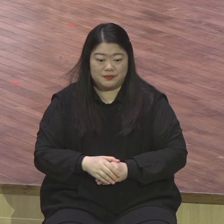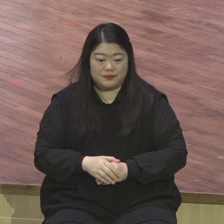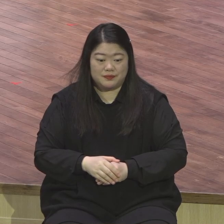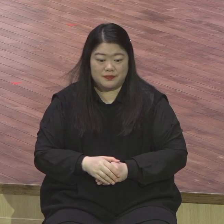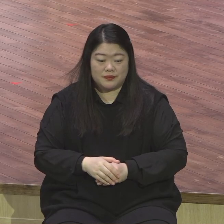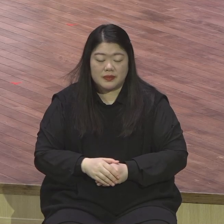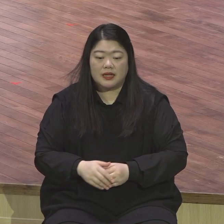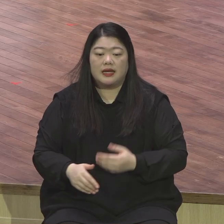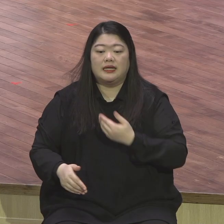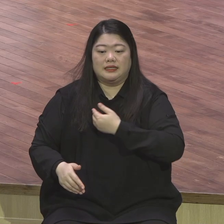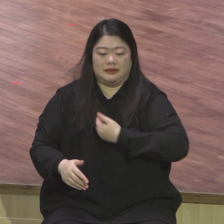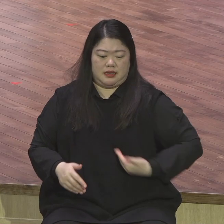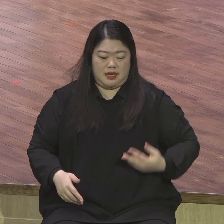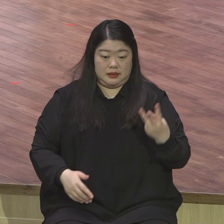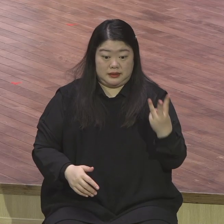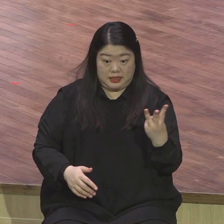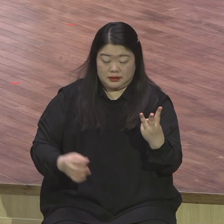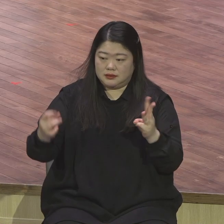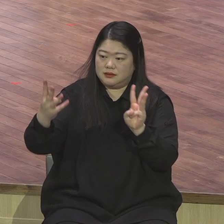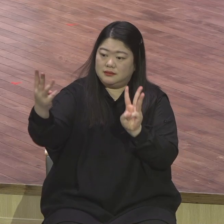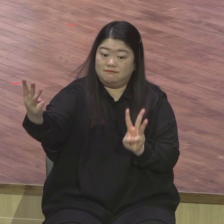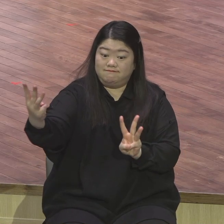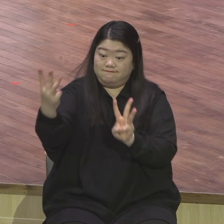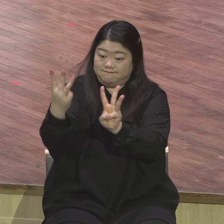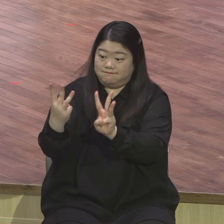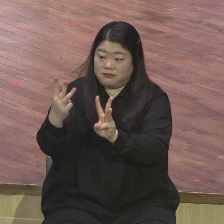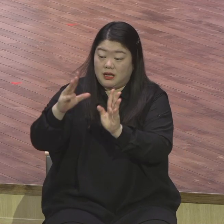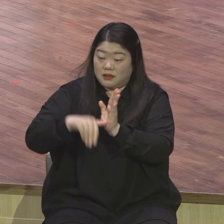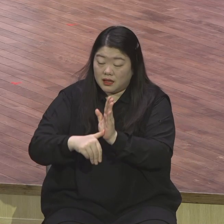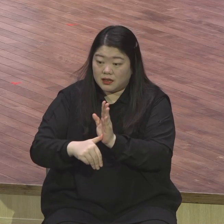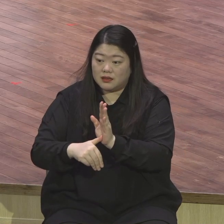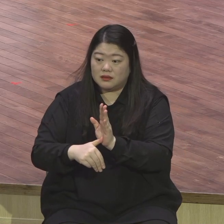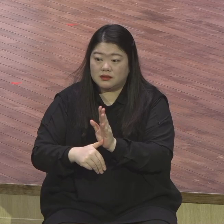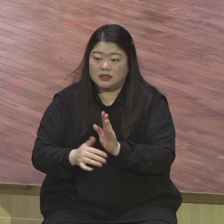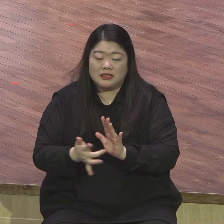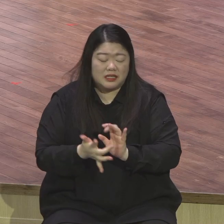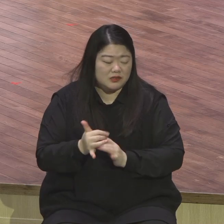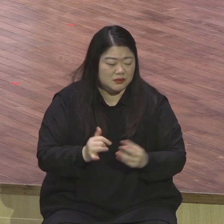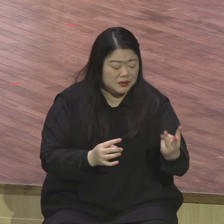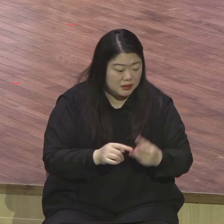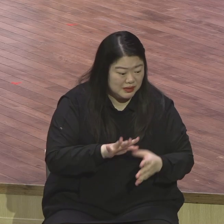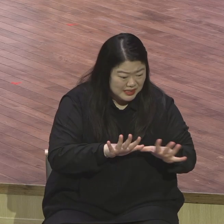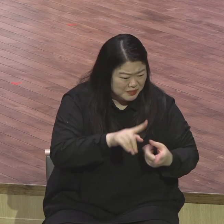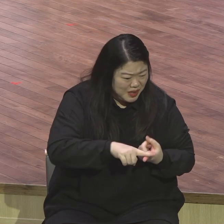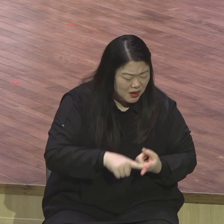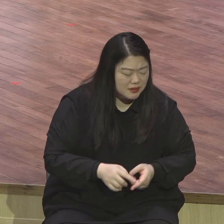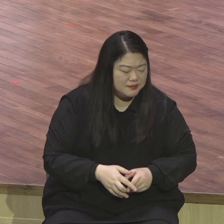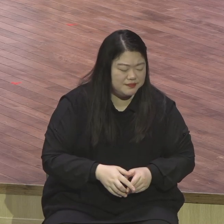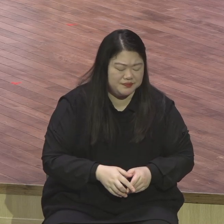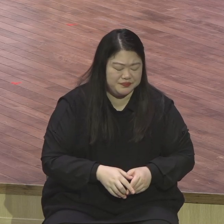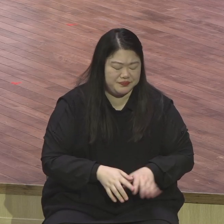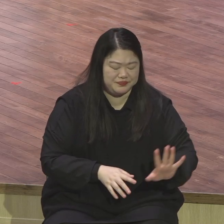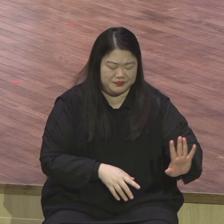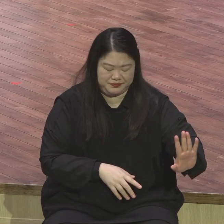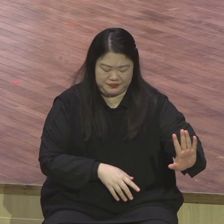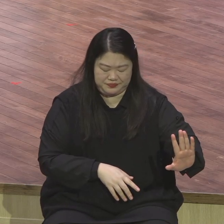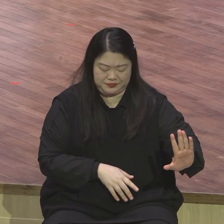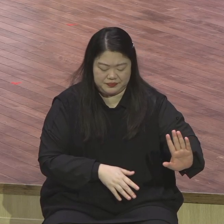바로 내려와서 현장을 향해 나갔습니다 우리는 어떤 상황 속에서도 하늘 보좌의 축복과